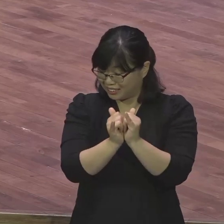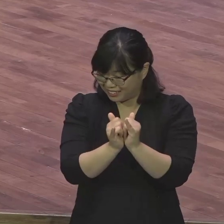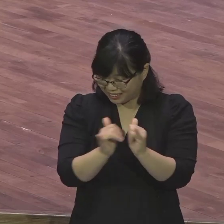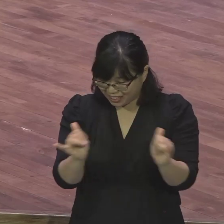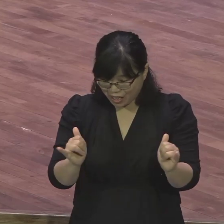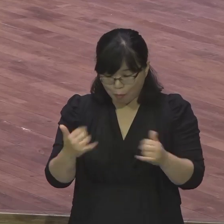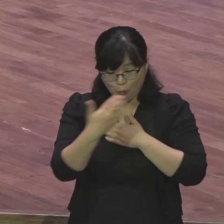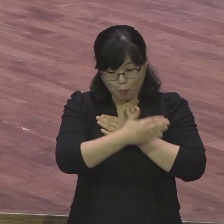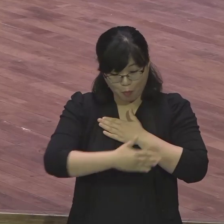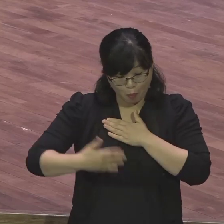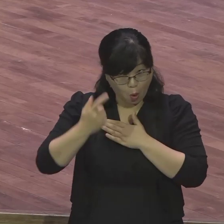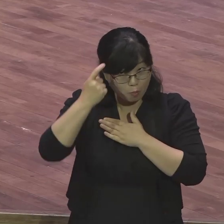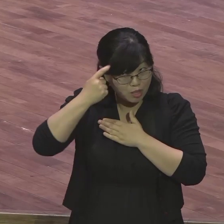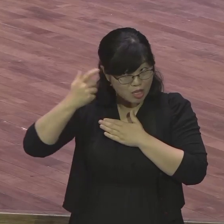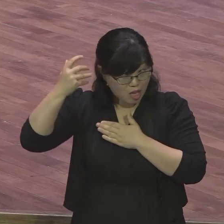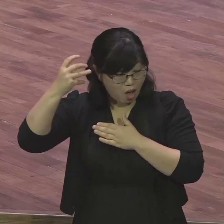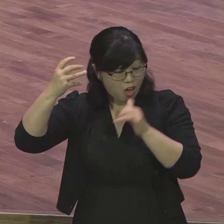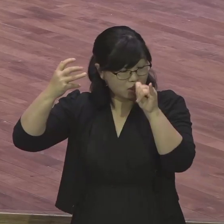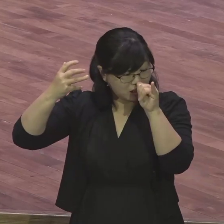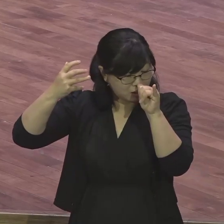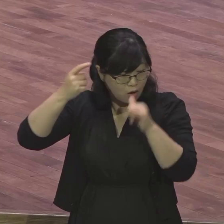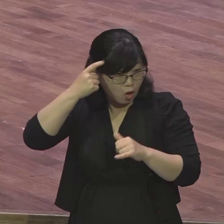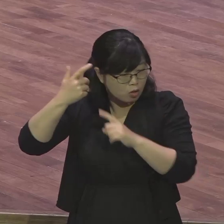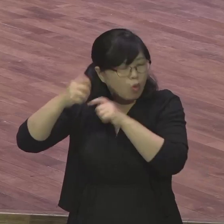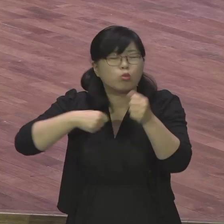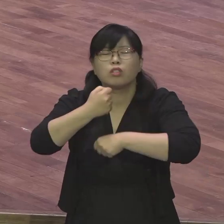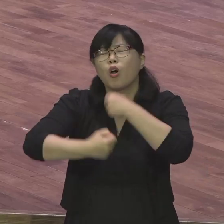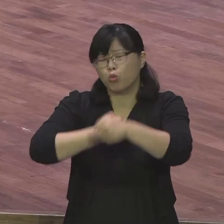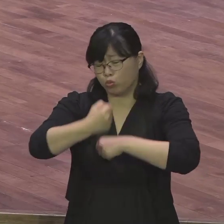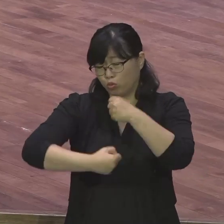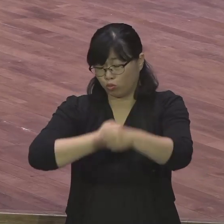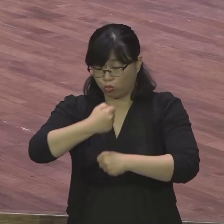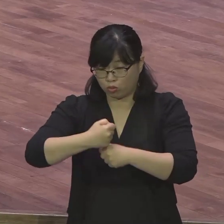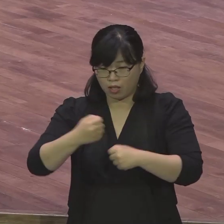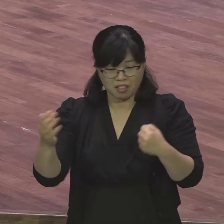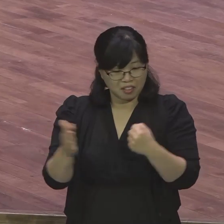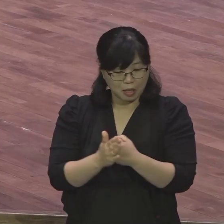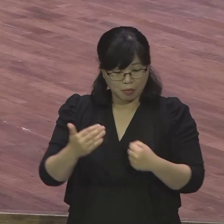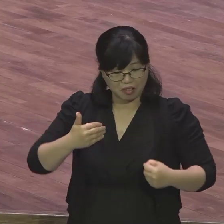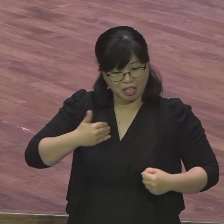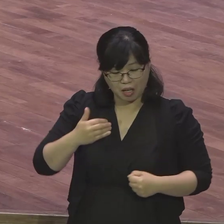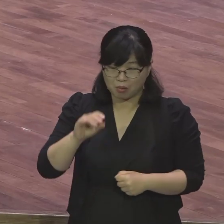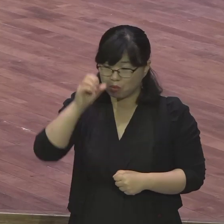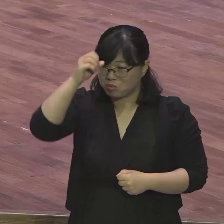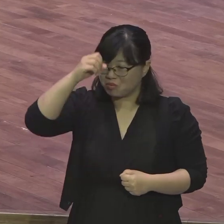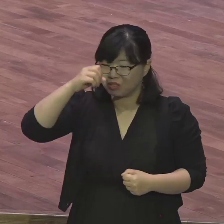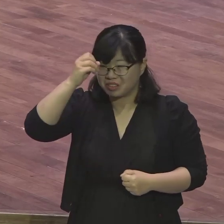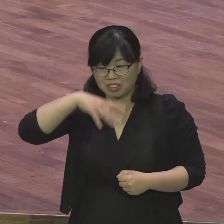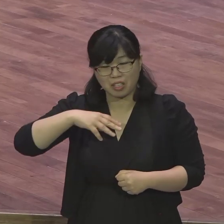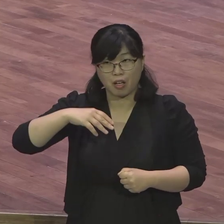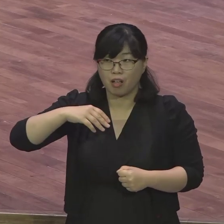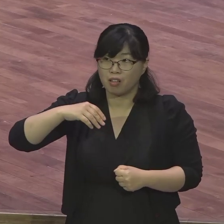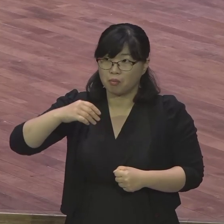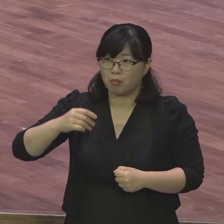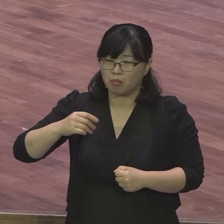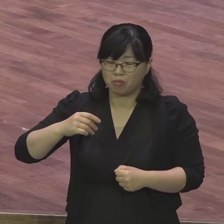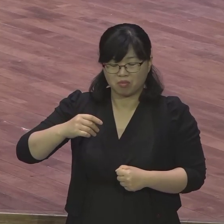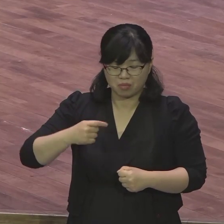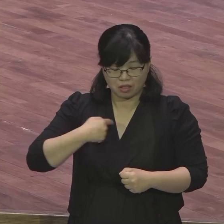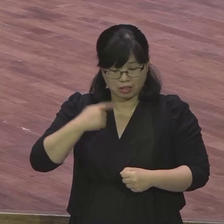하나님을 찬양할 수도 있고 하나님을 욕할 수도 있고 배신해서 마귀 따라갈 수도 있고 자유의지가 있어요